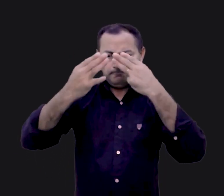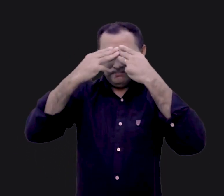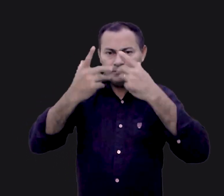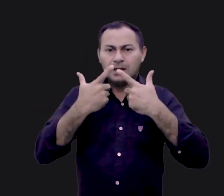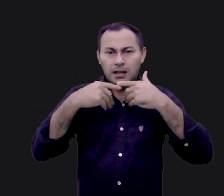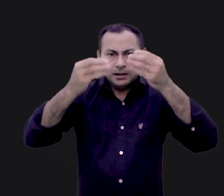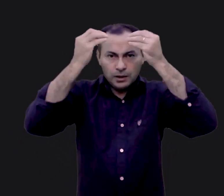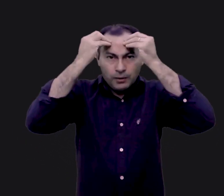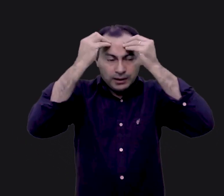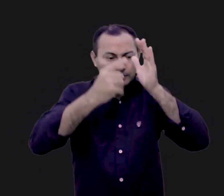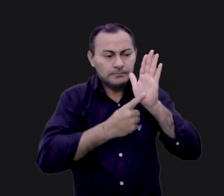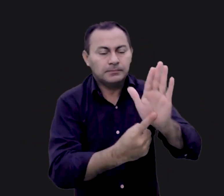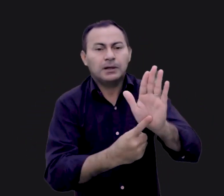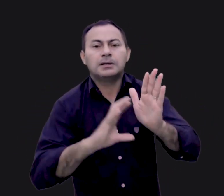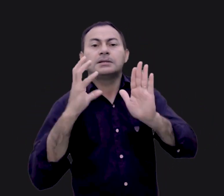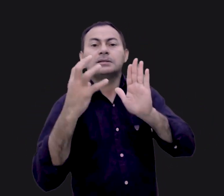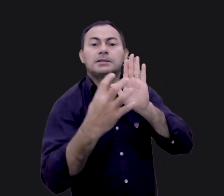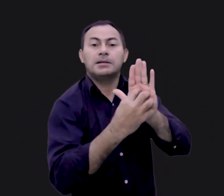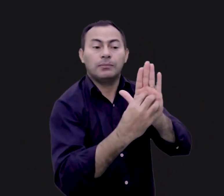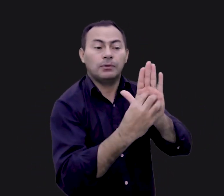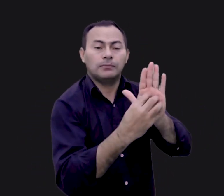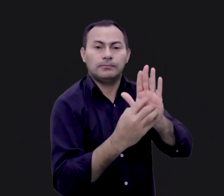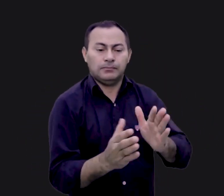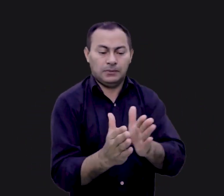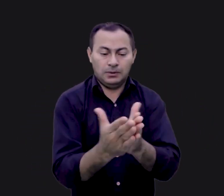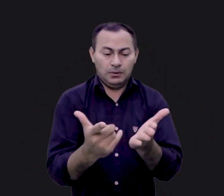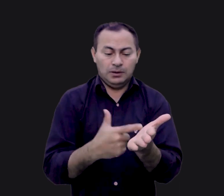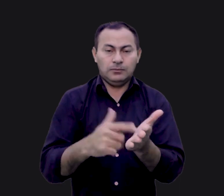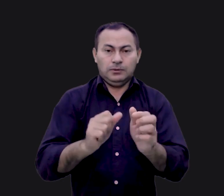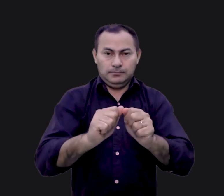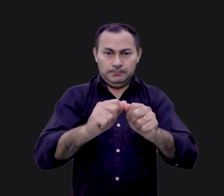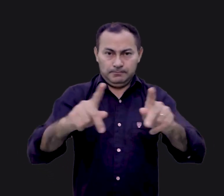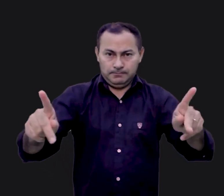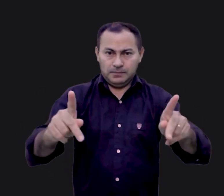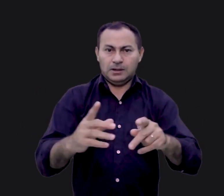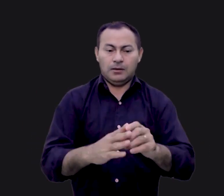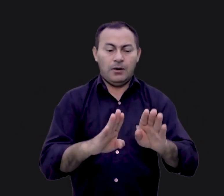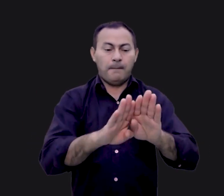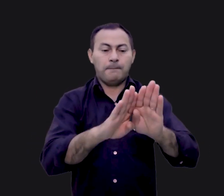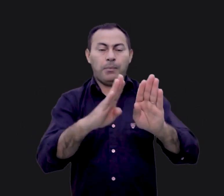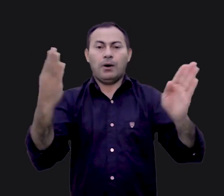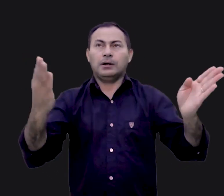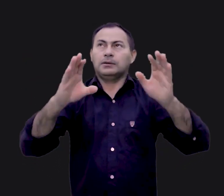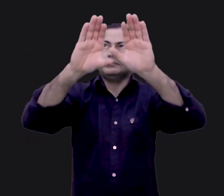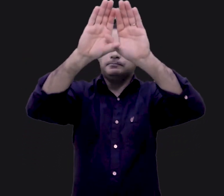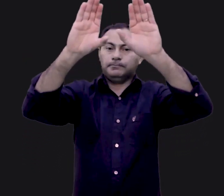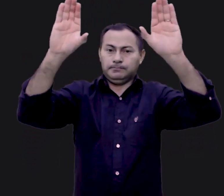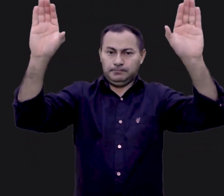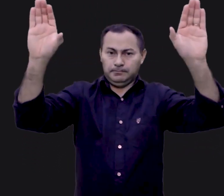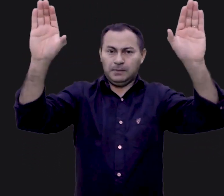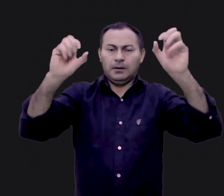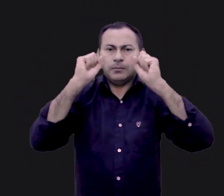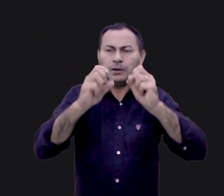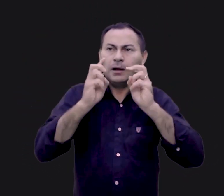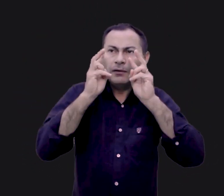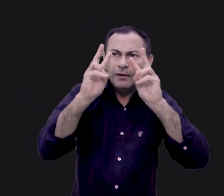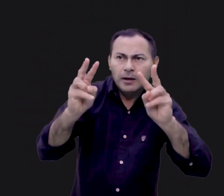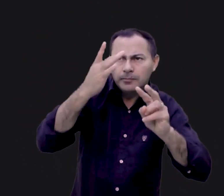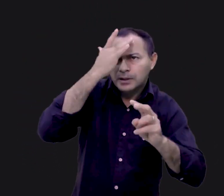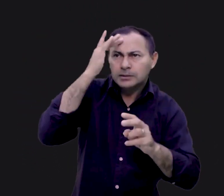linguagem de sinais e símbolos. No livro do Apocalipse, vemos uma porta aberta no céu e então podemos ver alguém